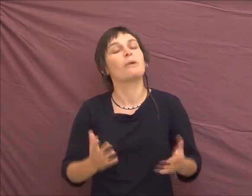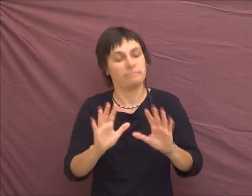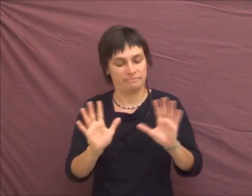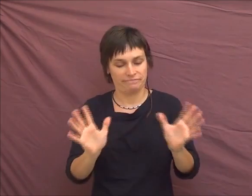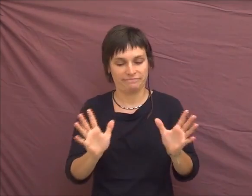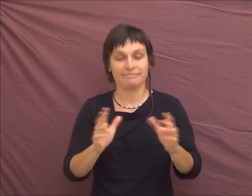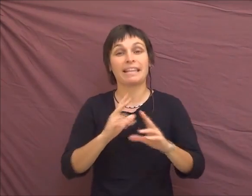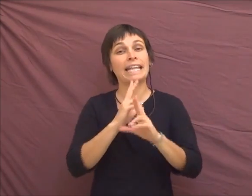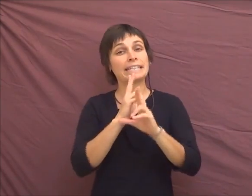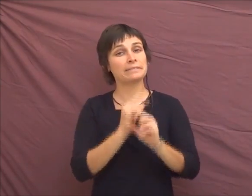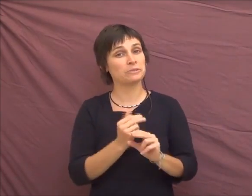Ça nous fait du bien.